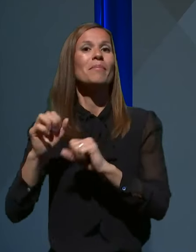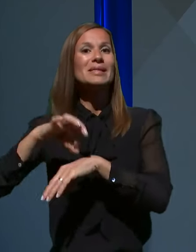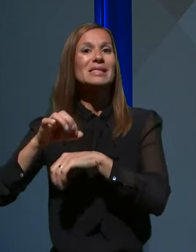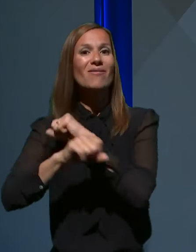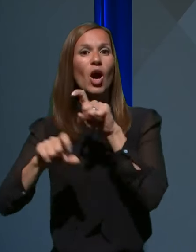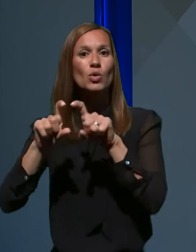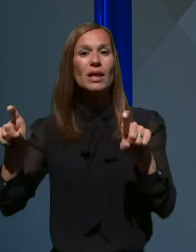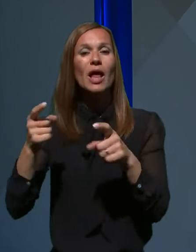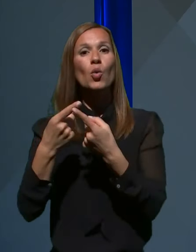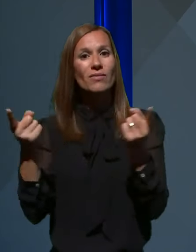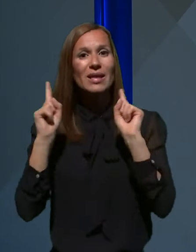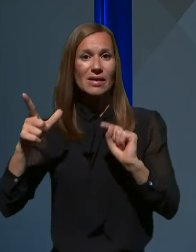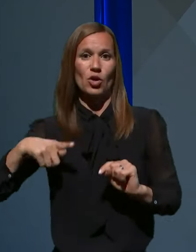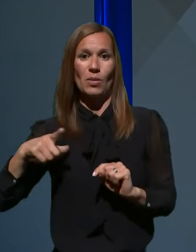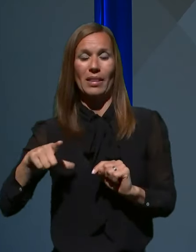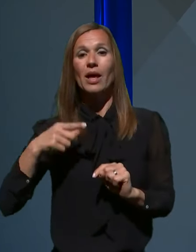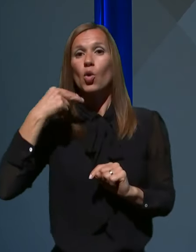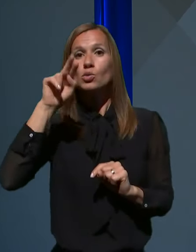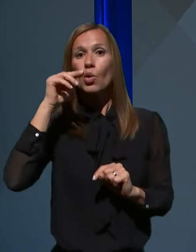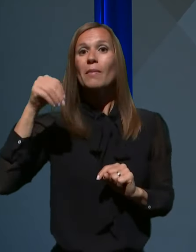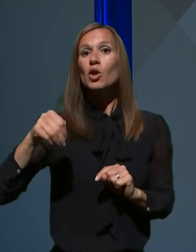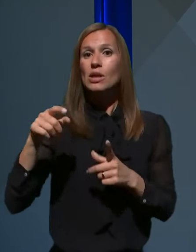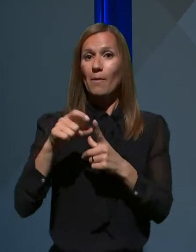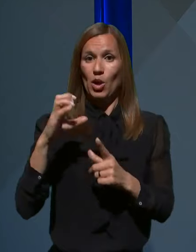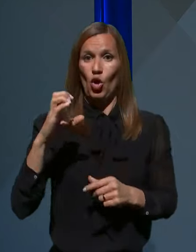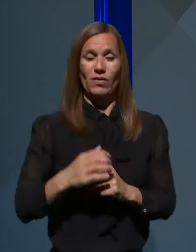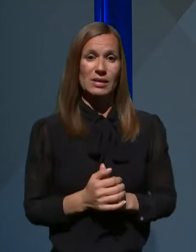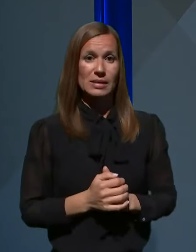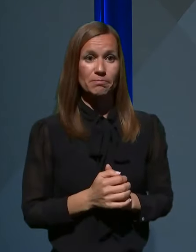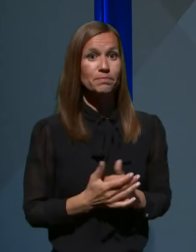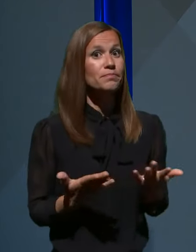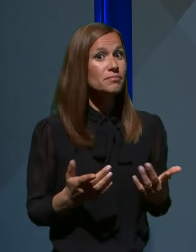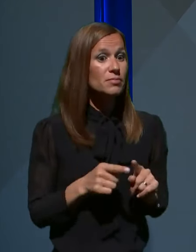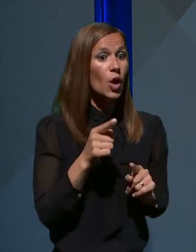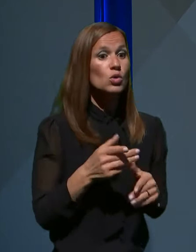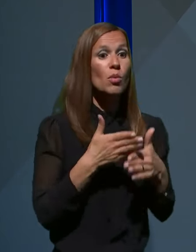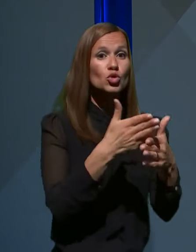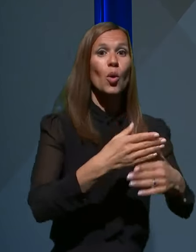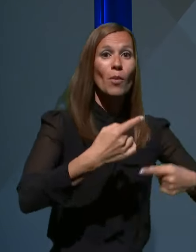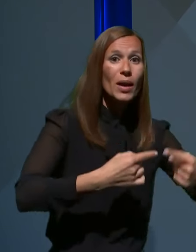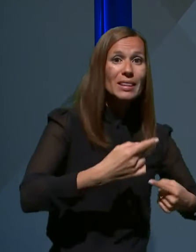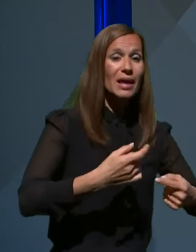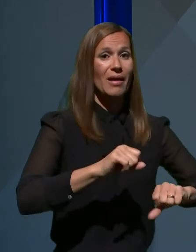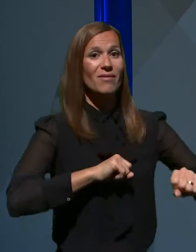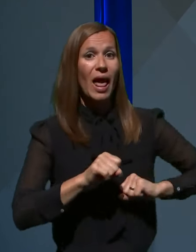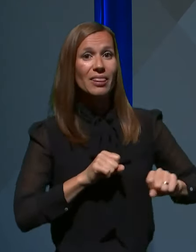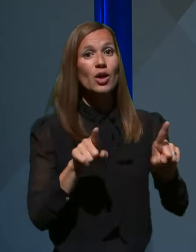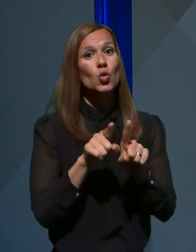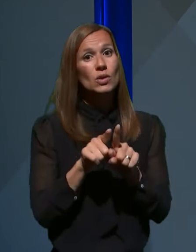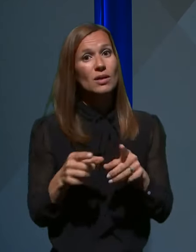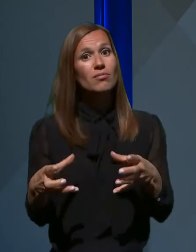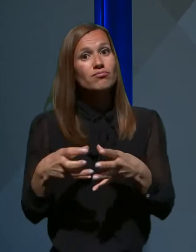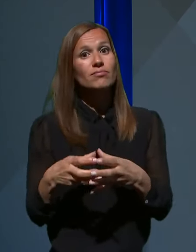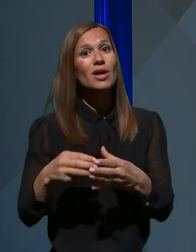dr. Miroslav Petrovec. S pomočjo tojakevo, tako politike oziroma vlade, kot tudi stroke, se bomo